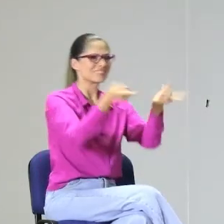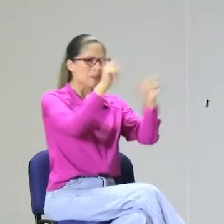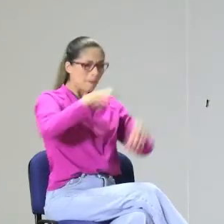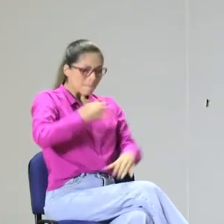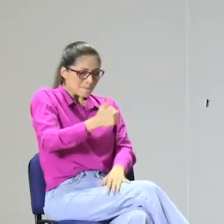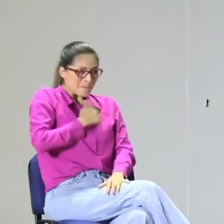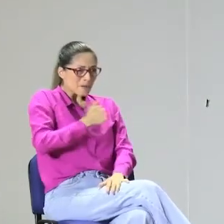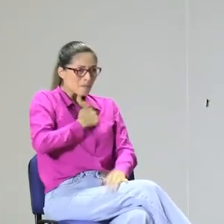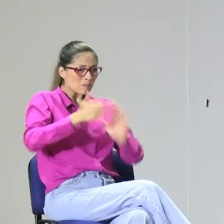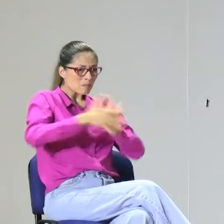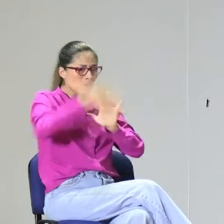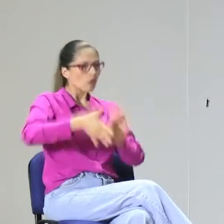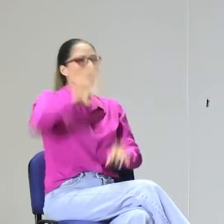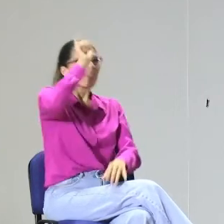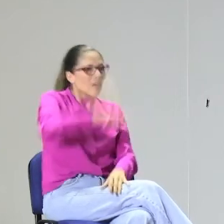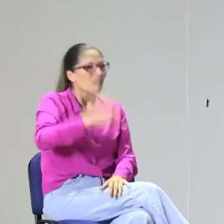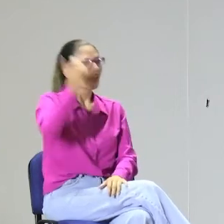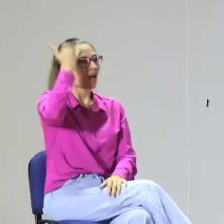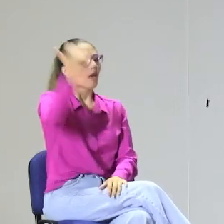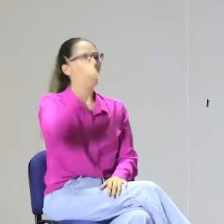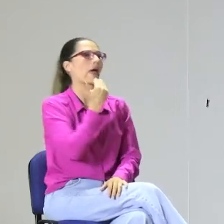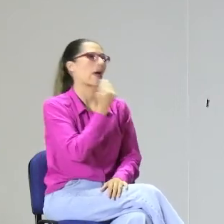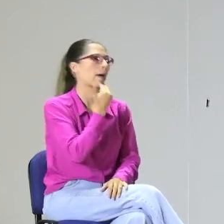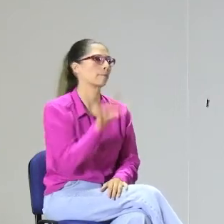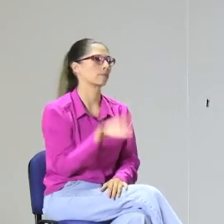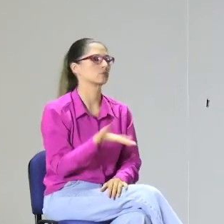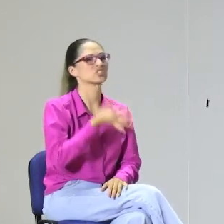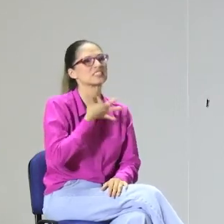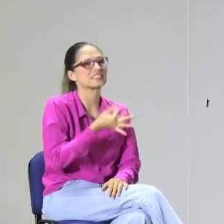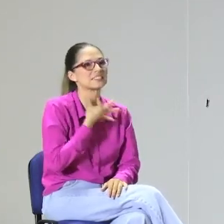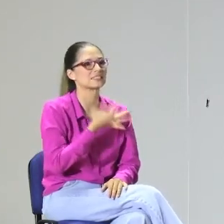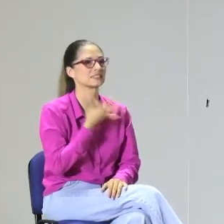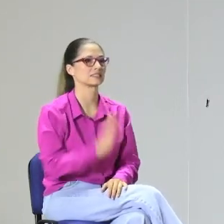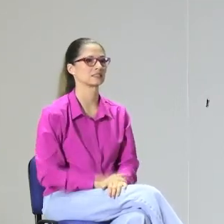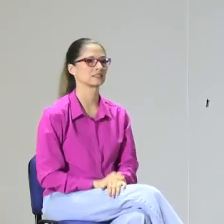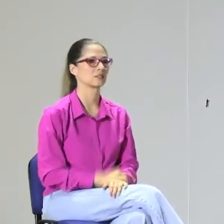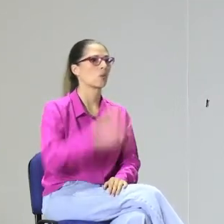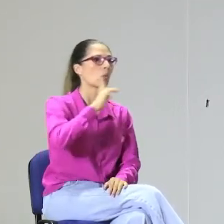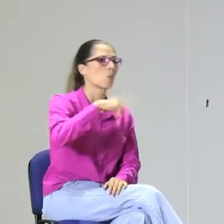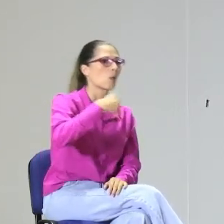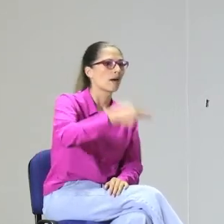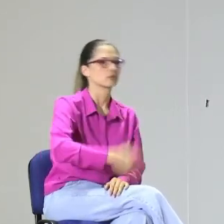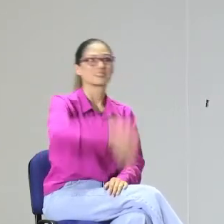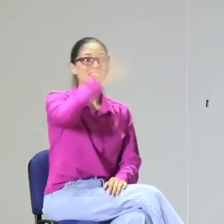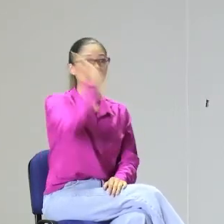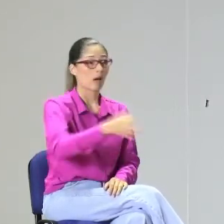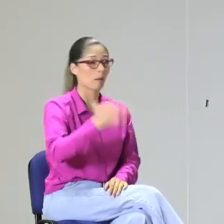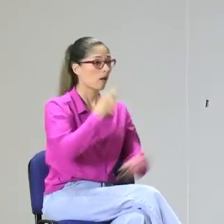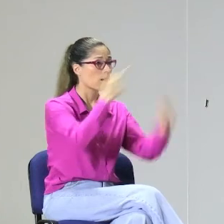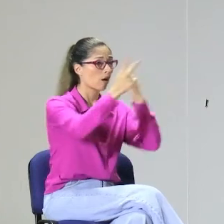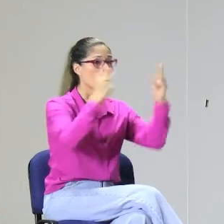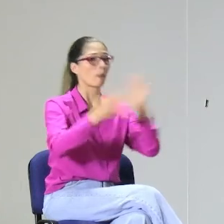así como motiva la participación de los docentes y padres de familia. Los modelos lingüísticos deben tener ideas